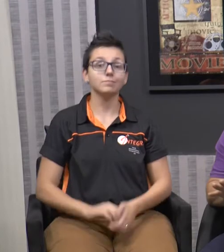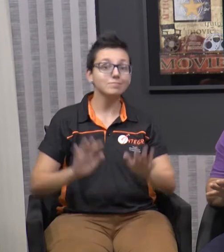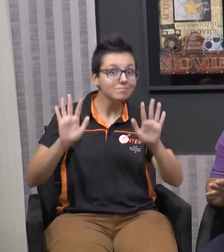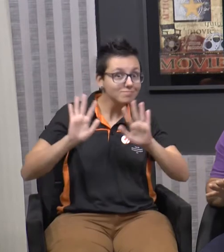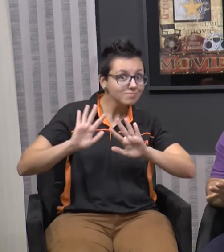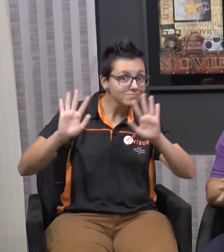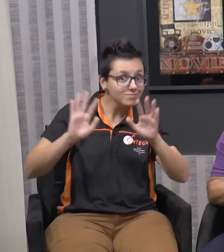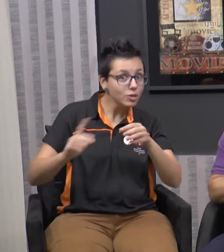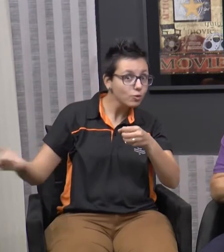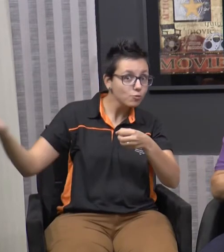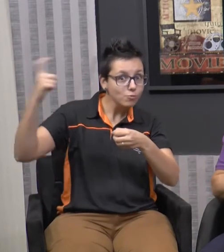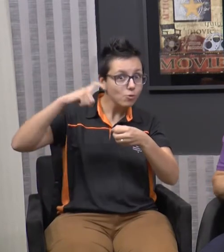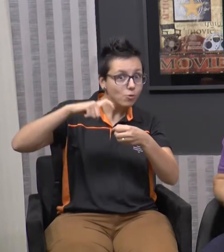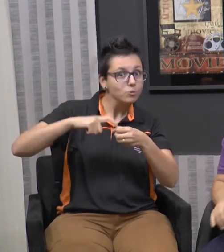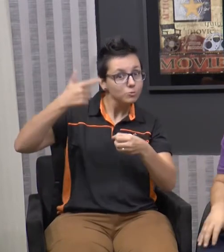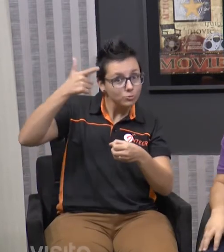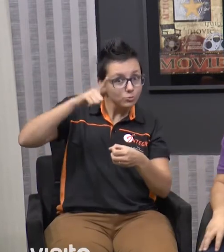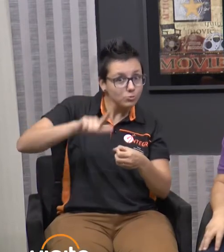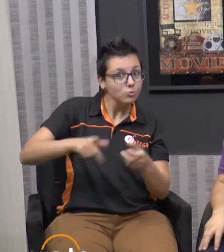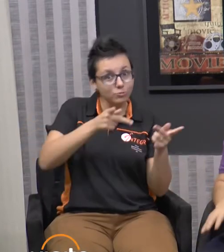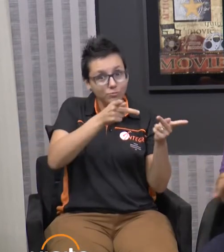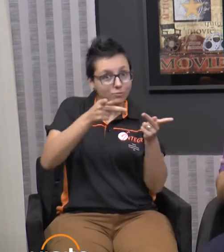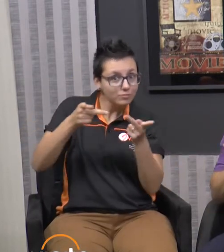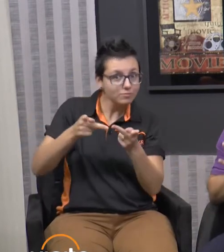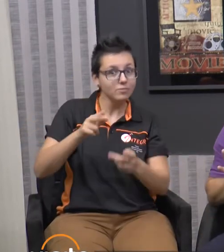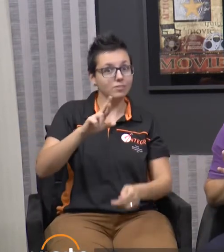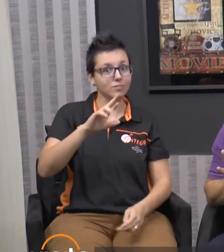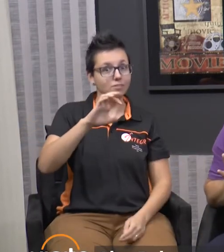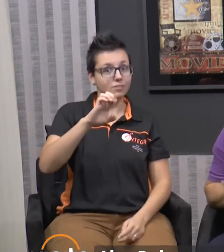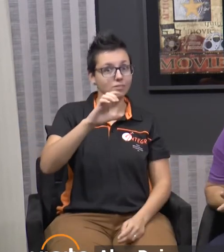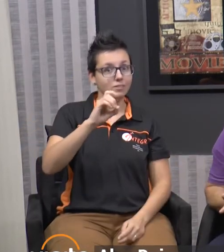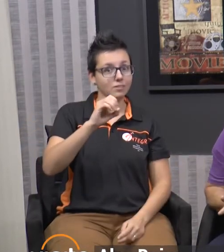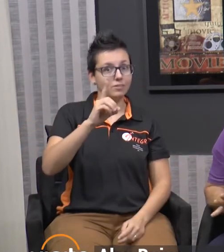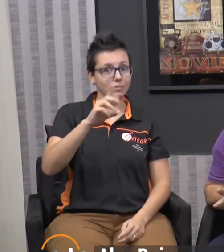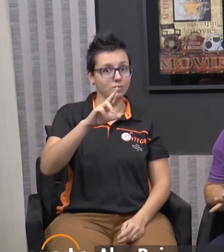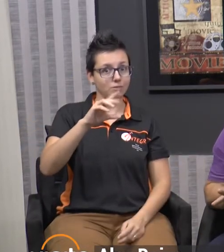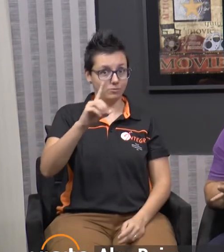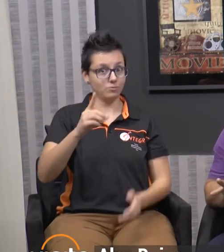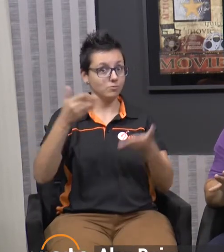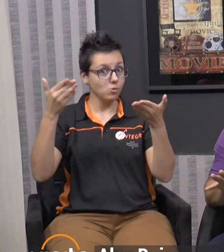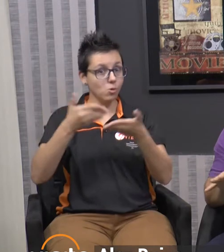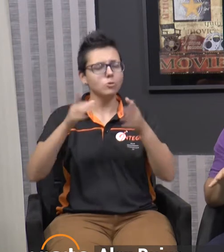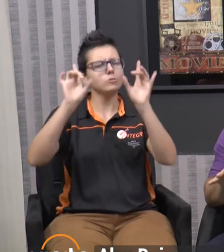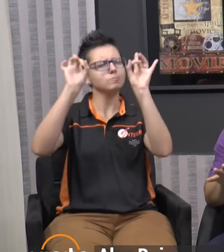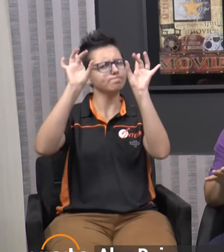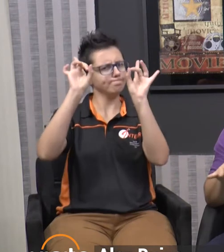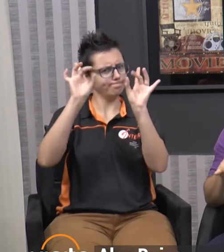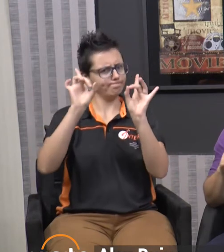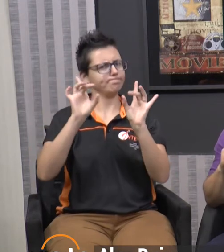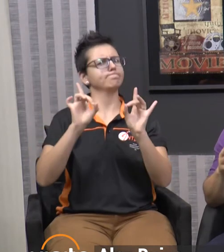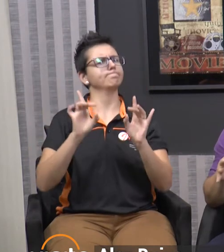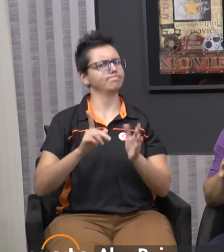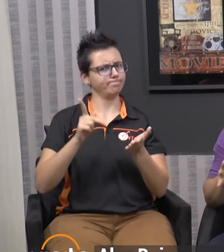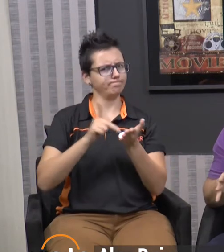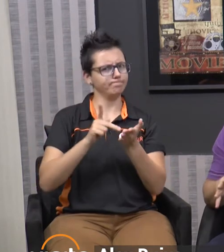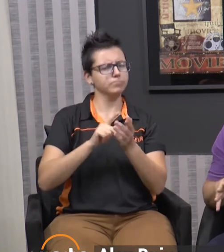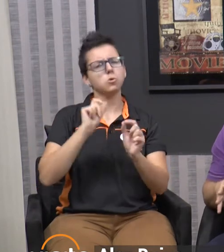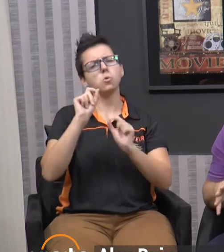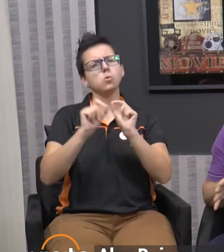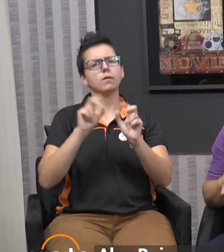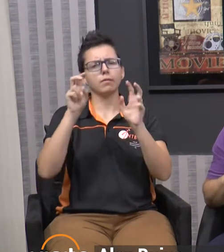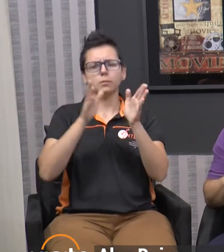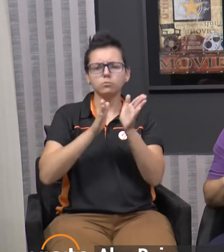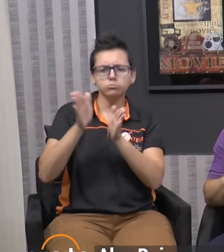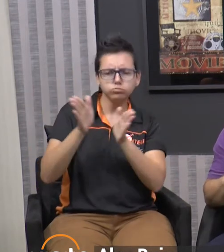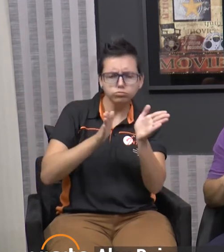Estamos de volta com mais Visita Record. O programa de hoje está demais. Agora vamos falar um pouco mais sobre mobilidade social,